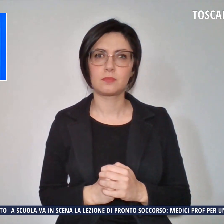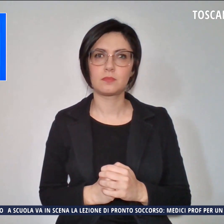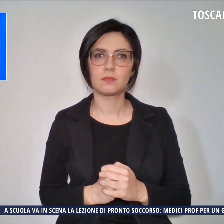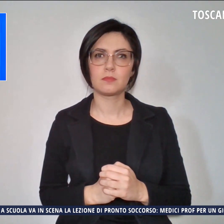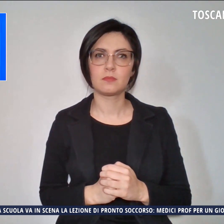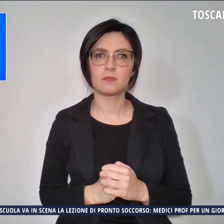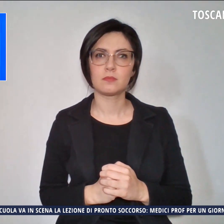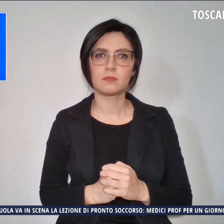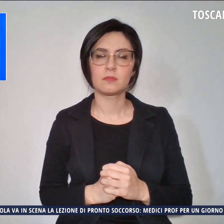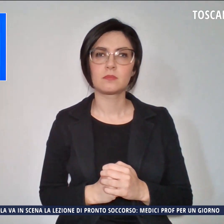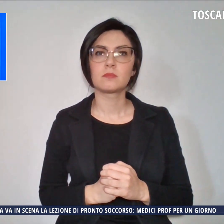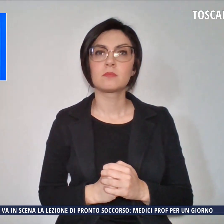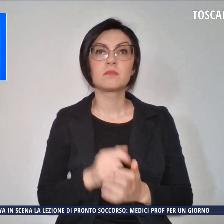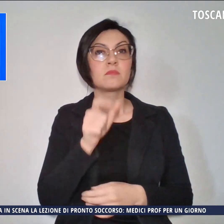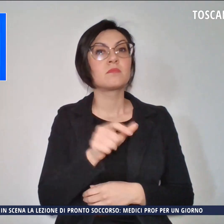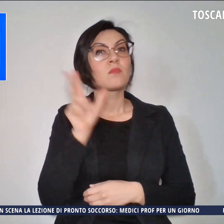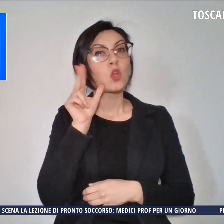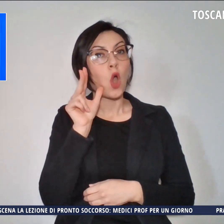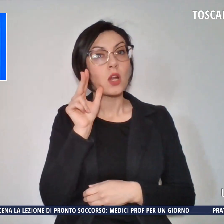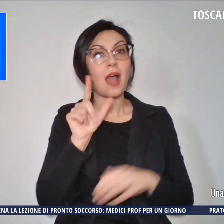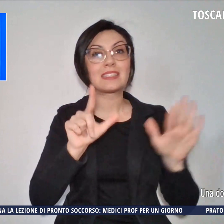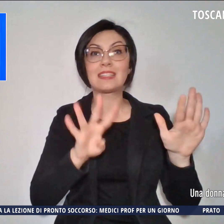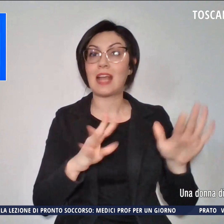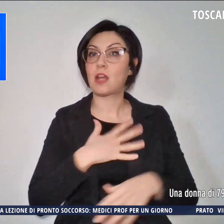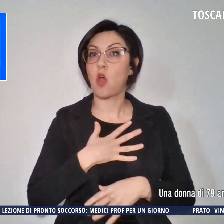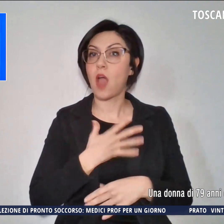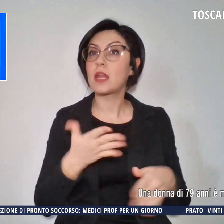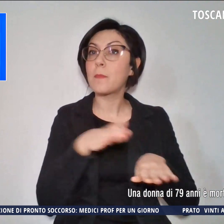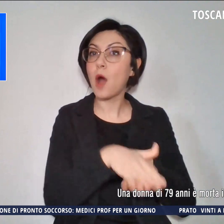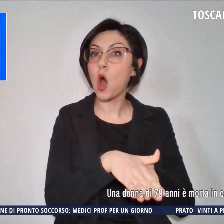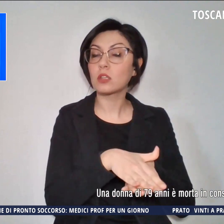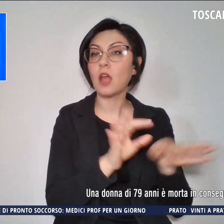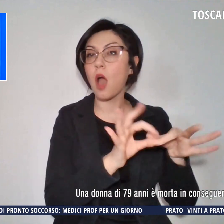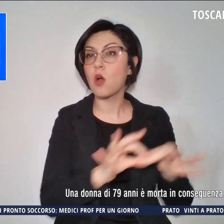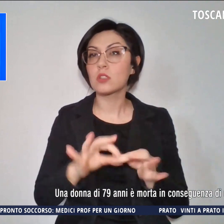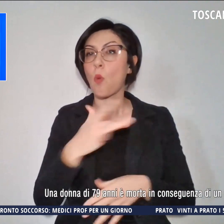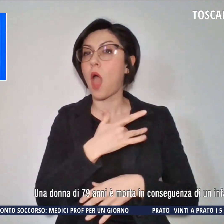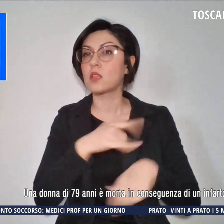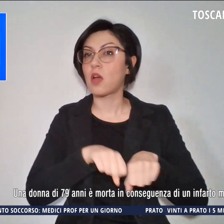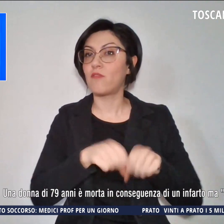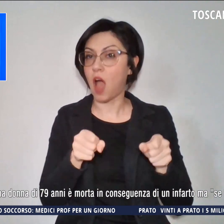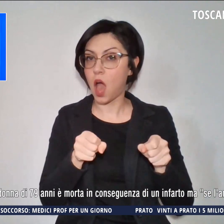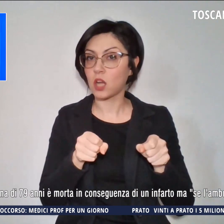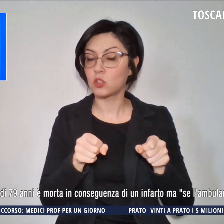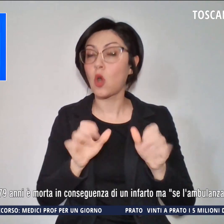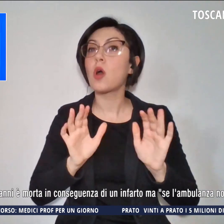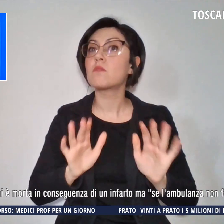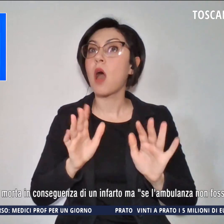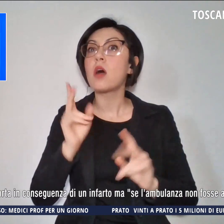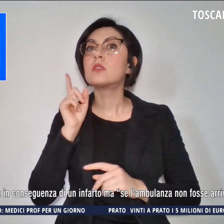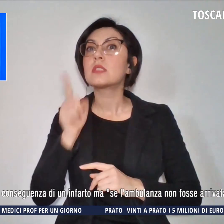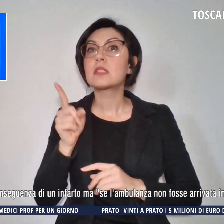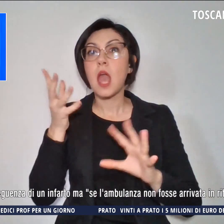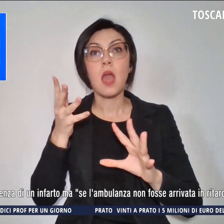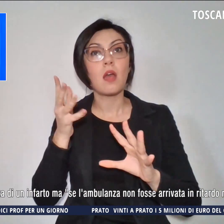Una donna di 79 anni è morta in conseguenza di un infarto, ma se l'ambulanza non fosse